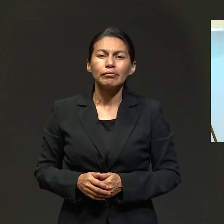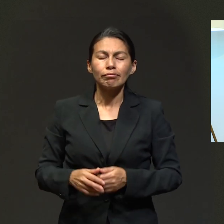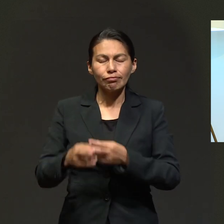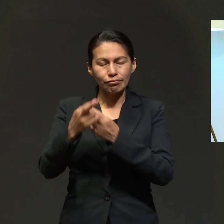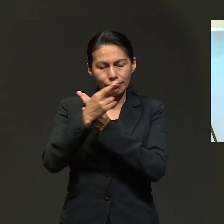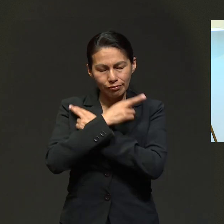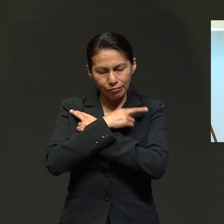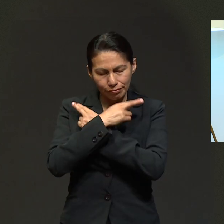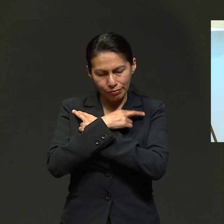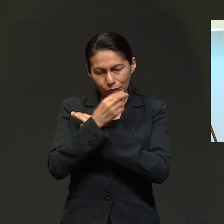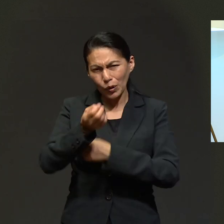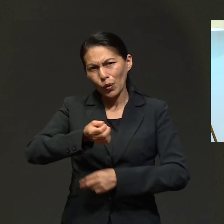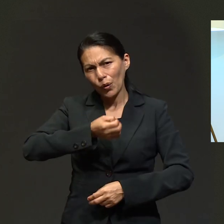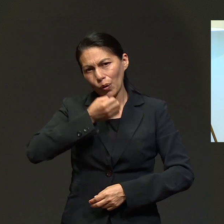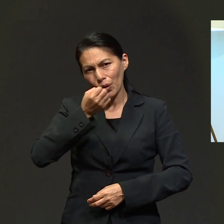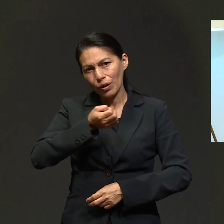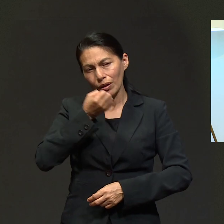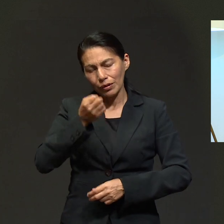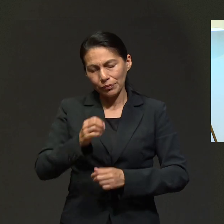a orar al Dios vivo.